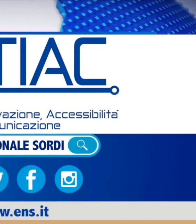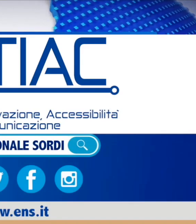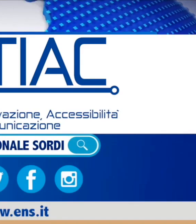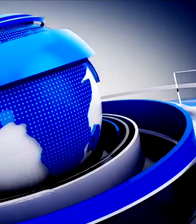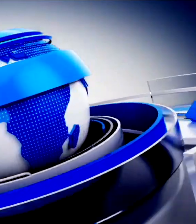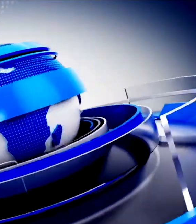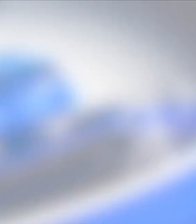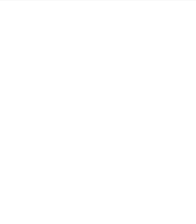Grazie. Grazie.